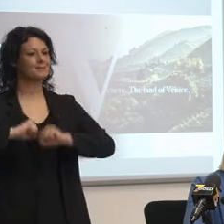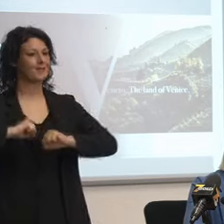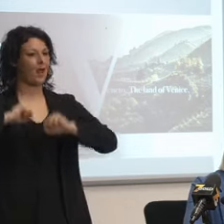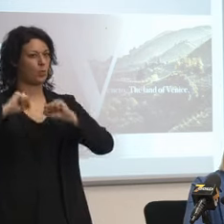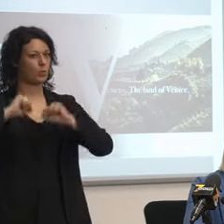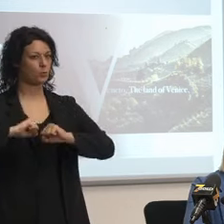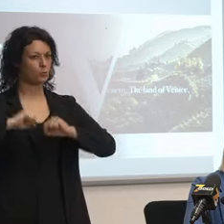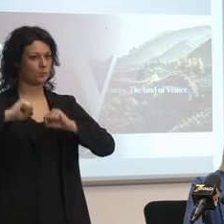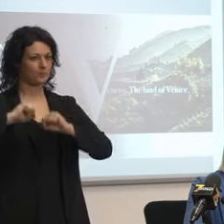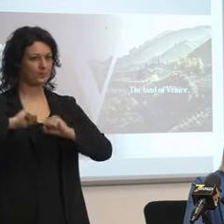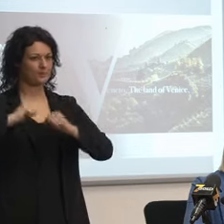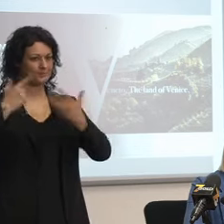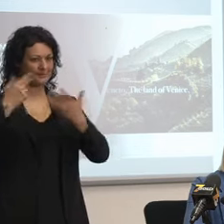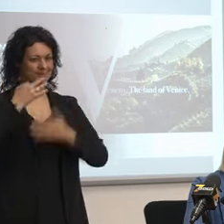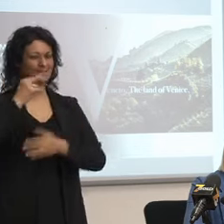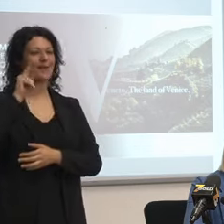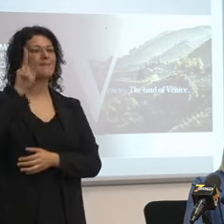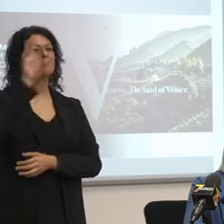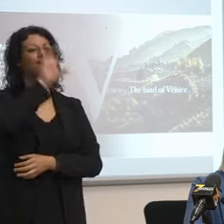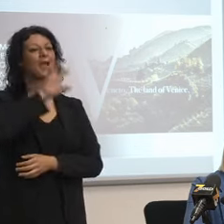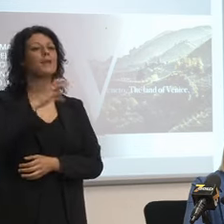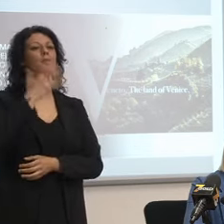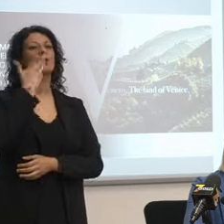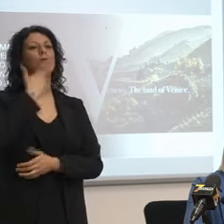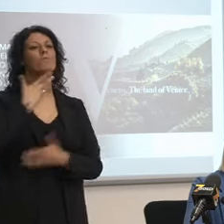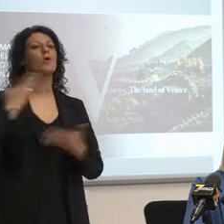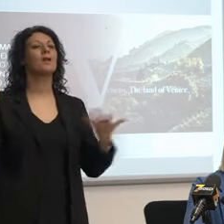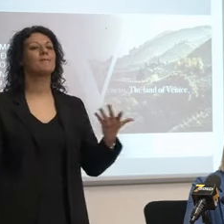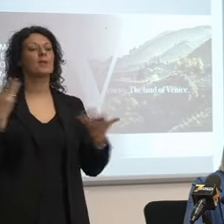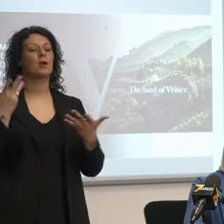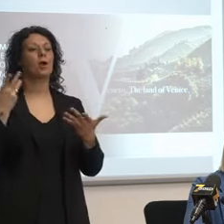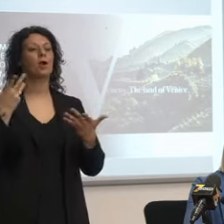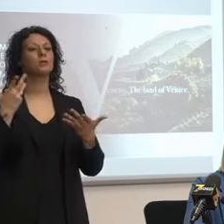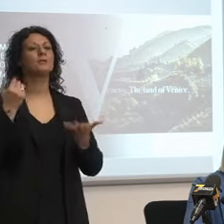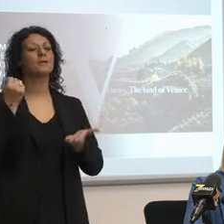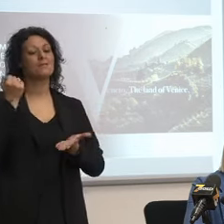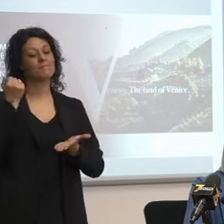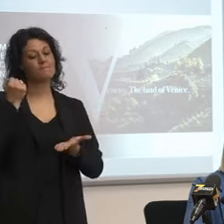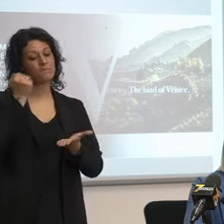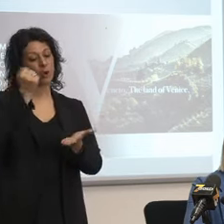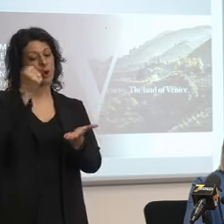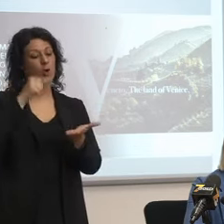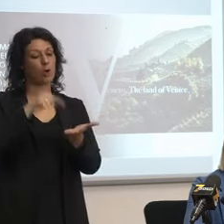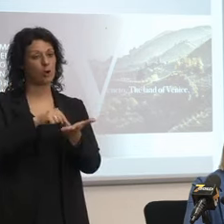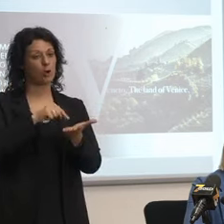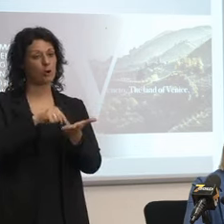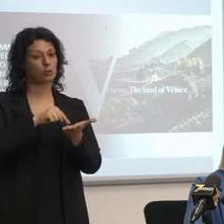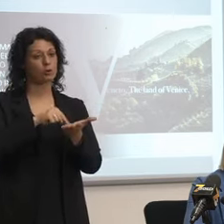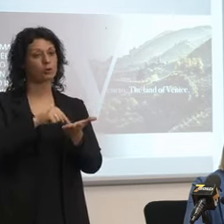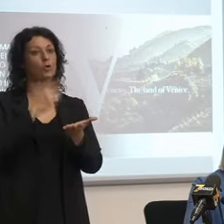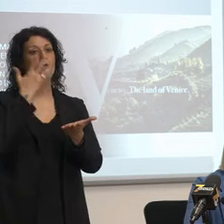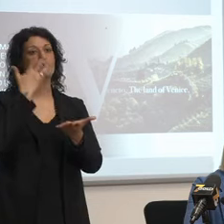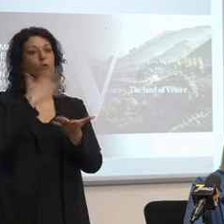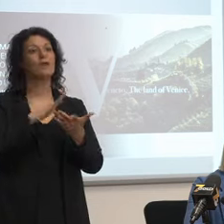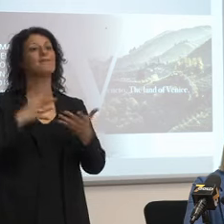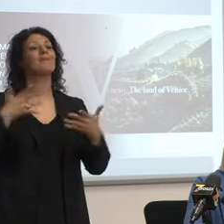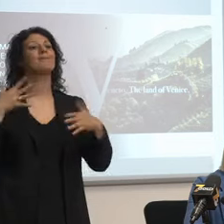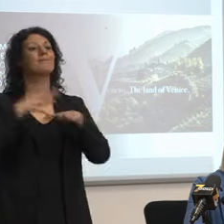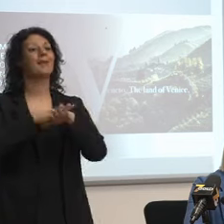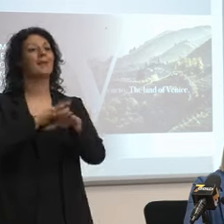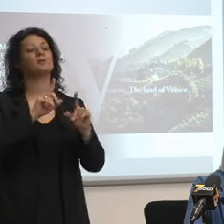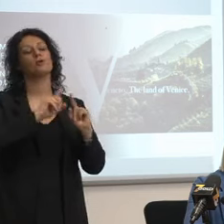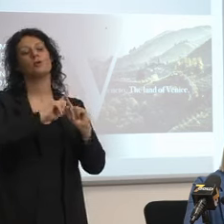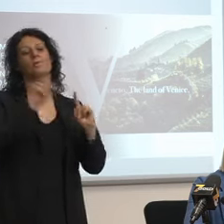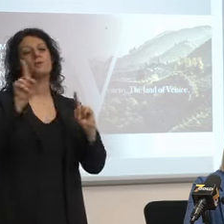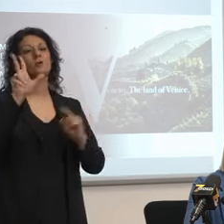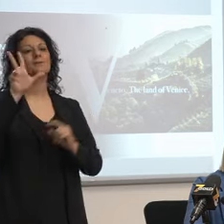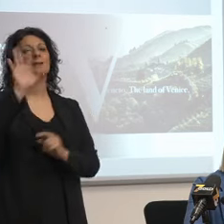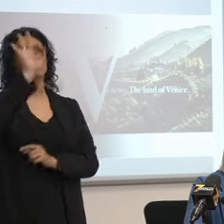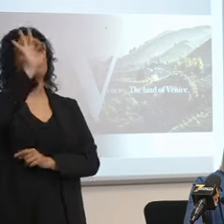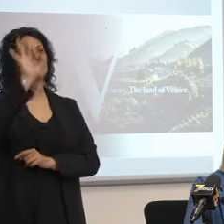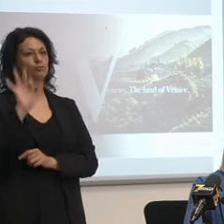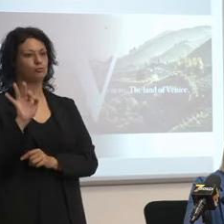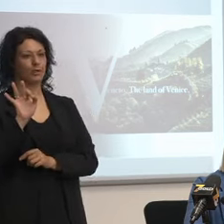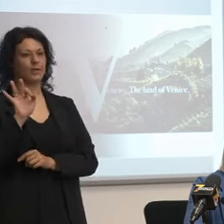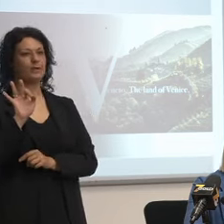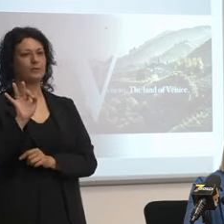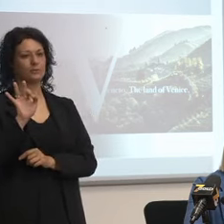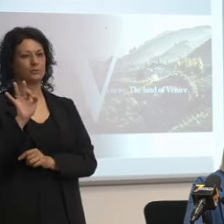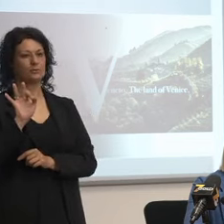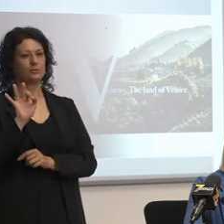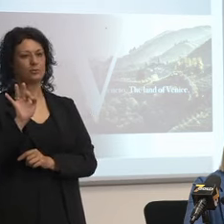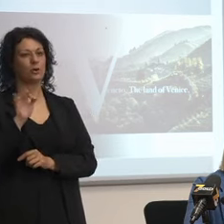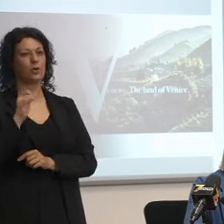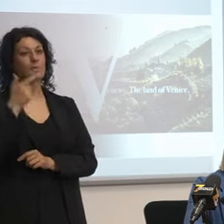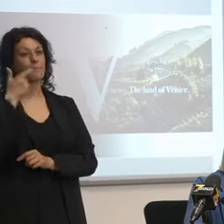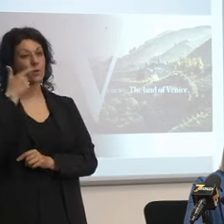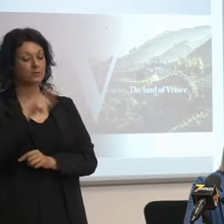era quello che voleva l'integrazione dei fondi integrativi fino al 3% perché questo ci permetteva anche di